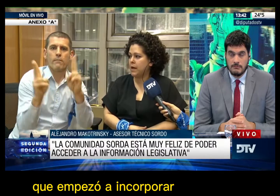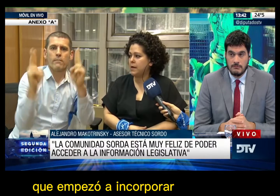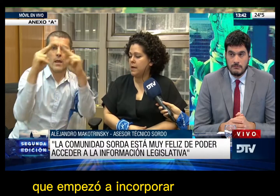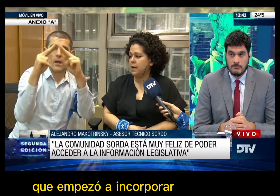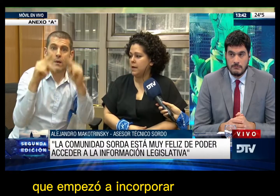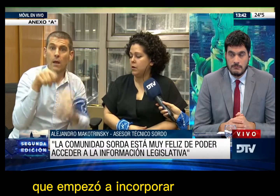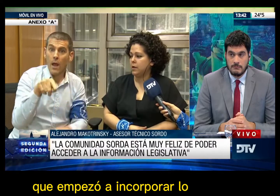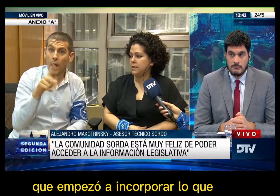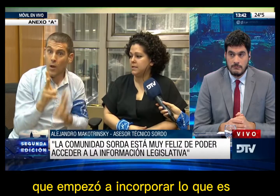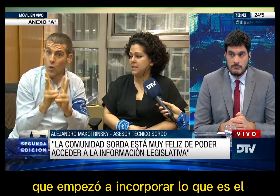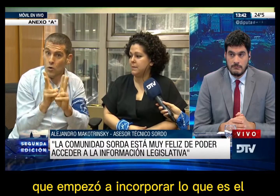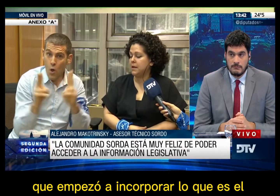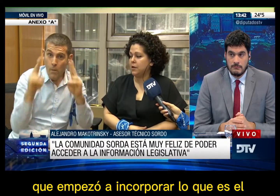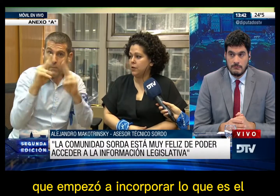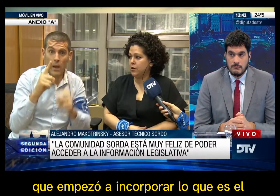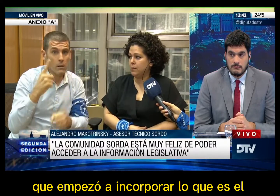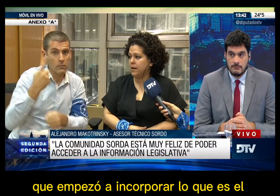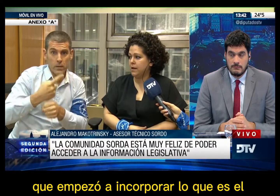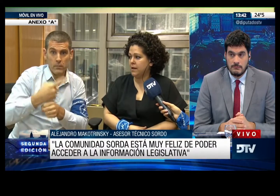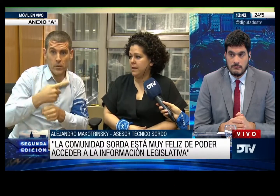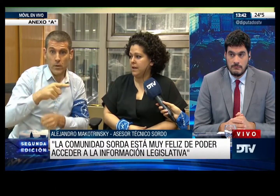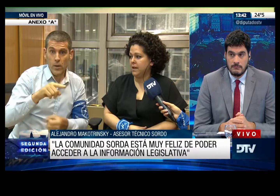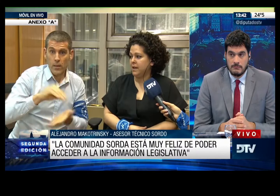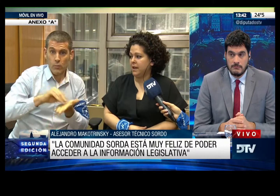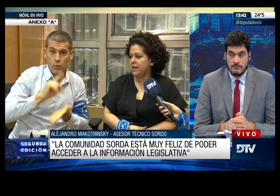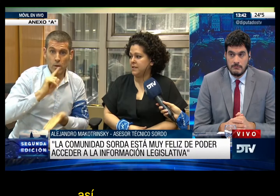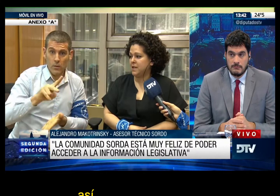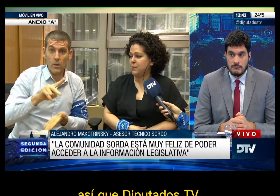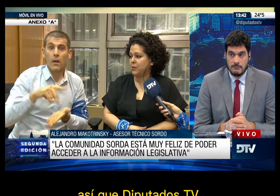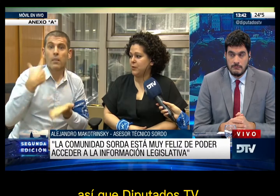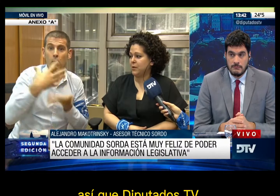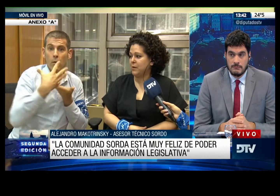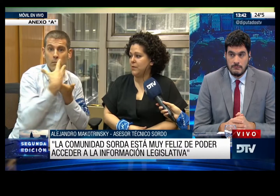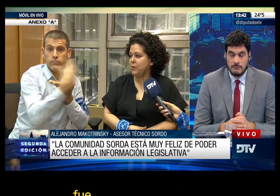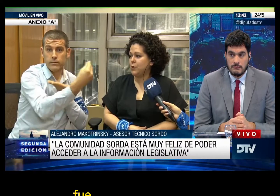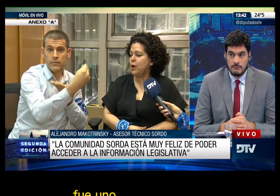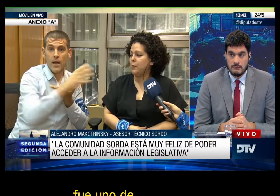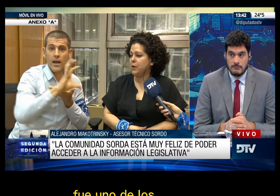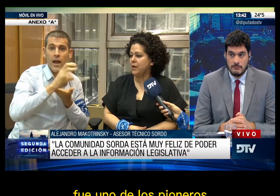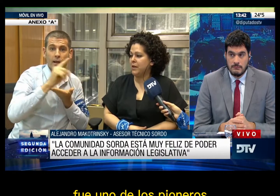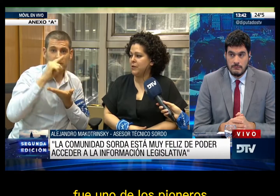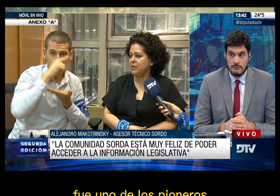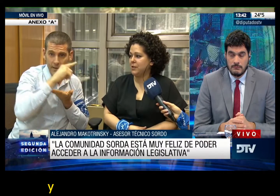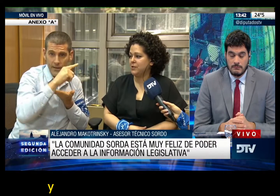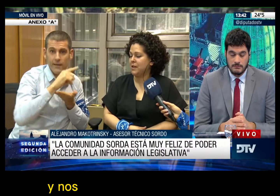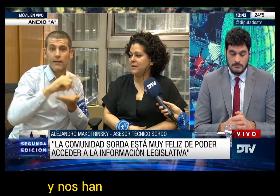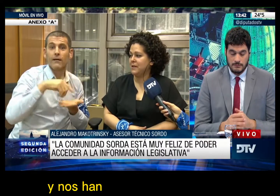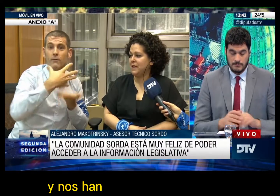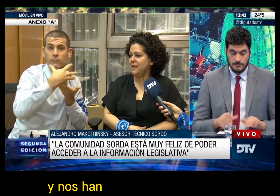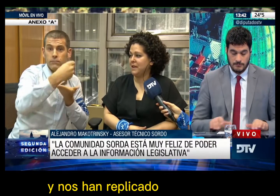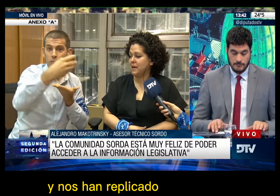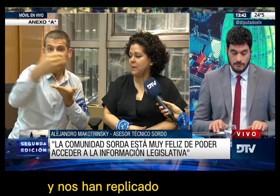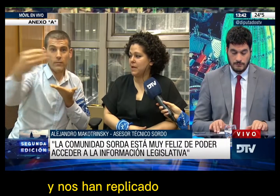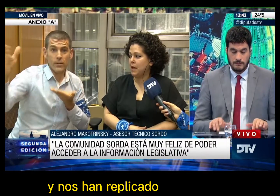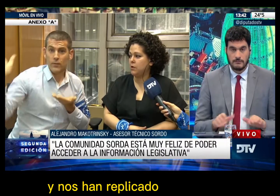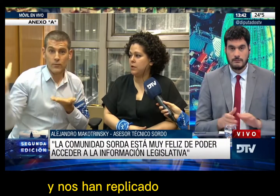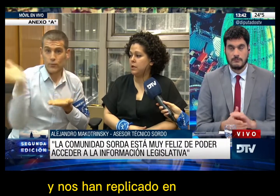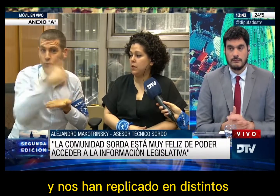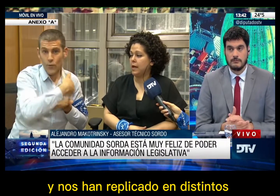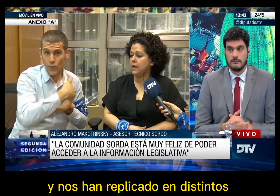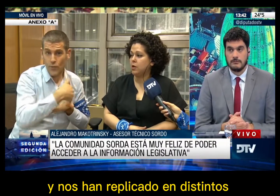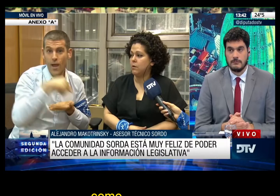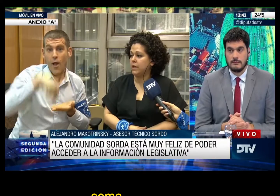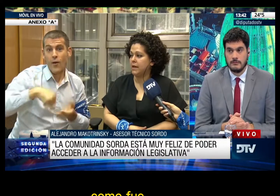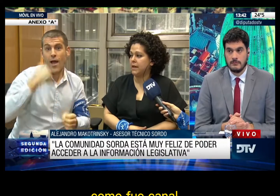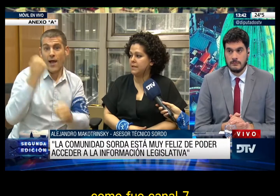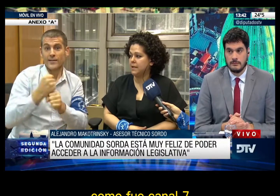incorporar lo que es el sistema del croma, así que Diputados TV fue uno de los pioneros y nos han replicado